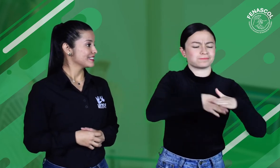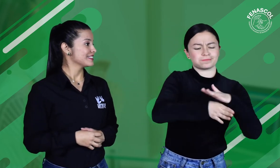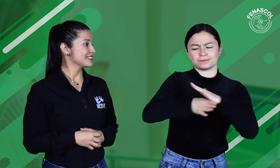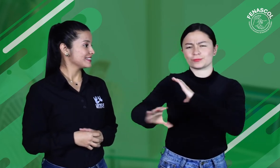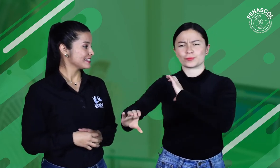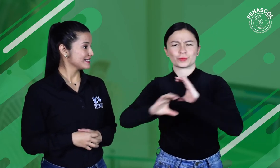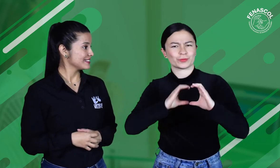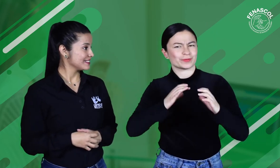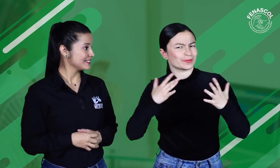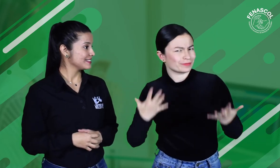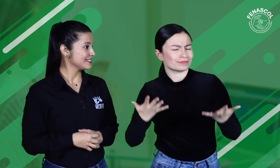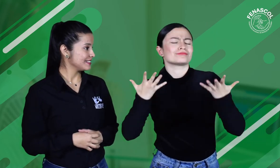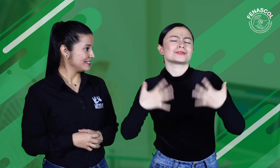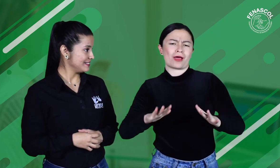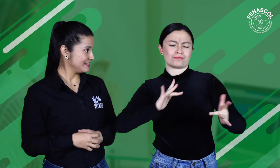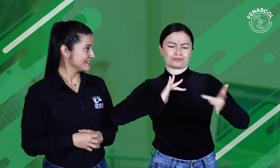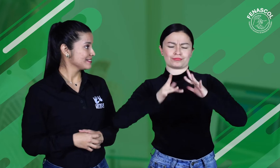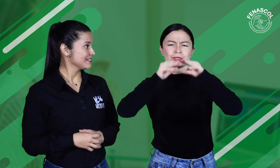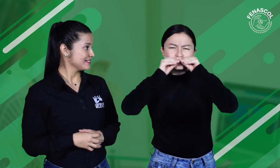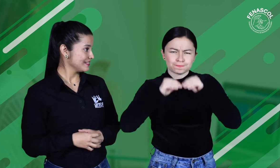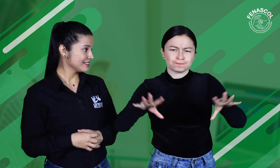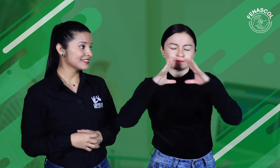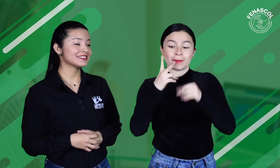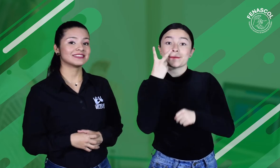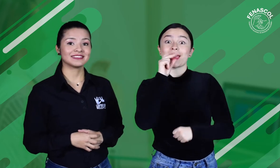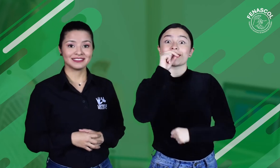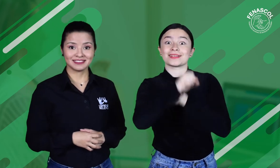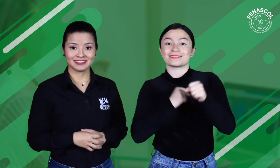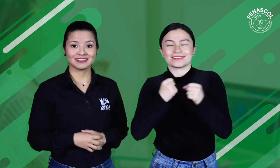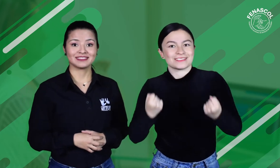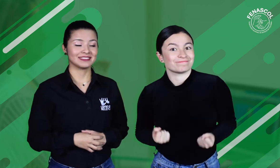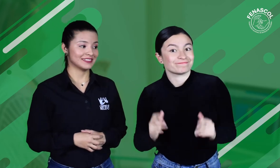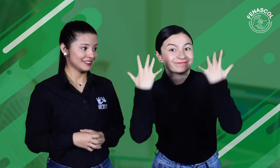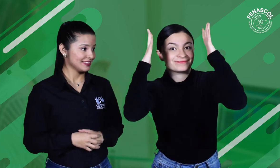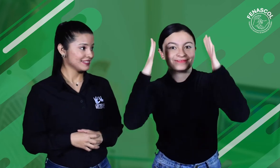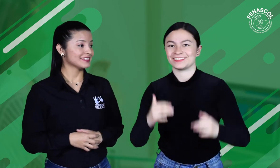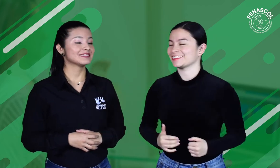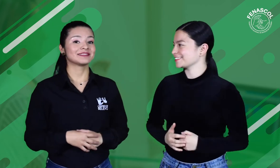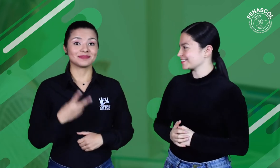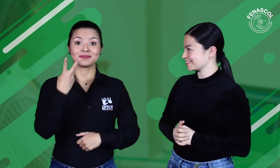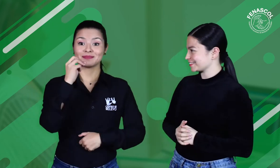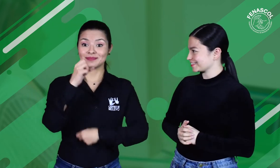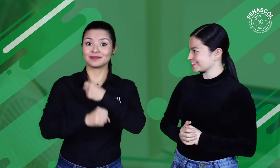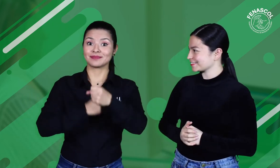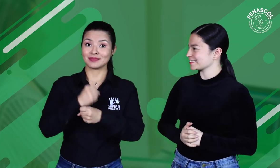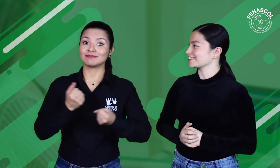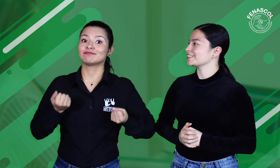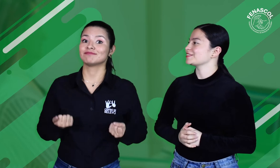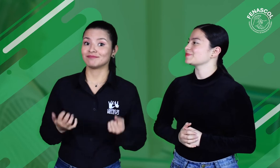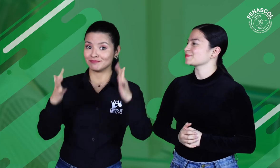comunicación durante los últimos años. Hemos estado divulgando que este año cumple 20 años. Así es, celebramos 20 años